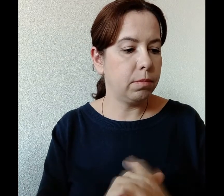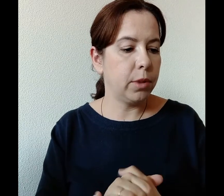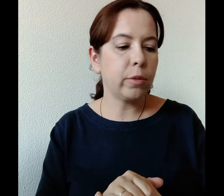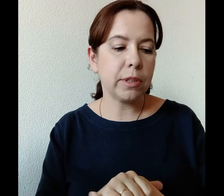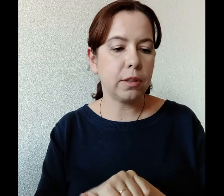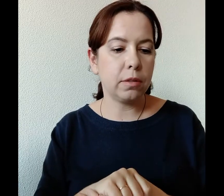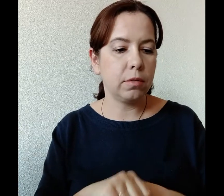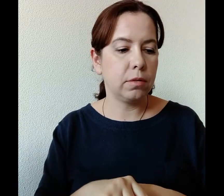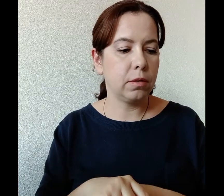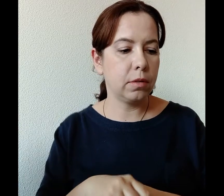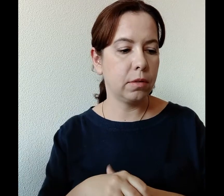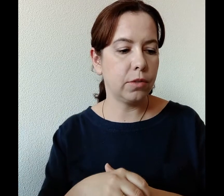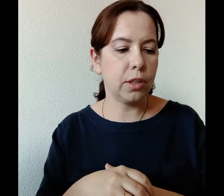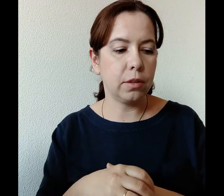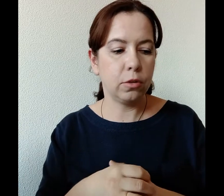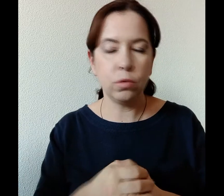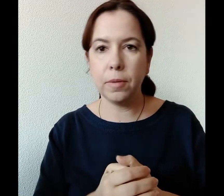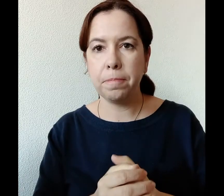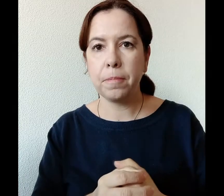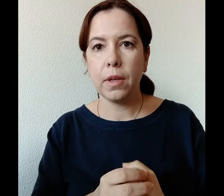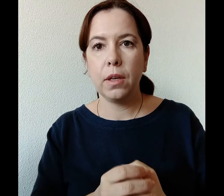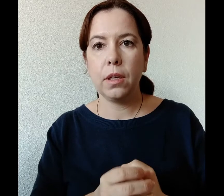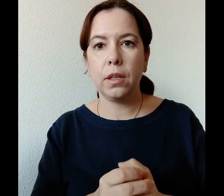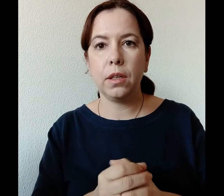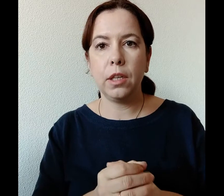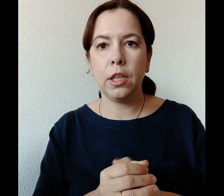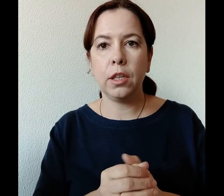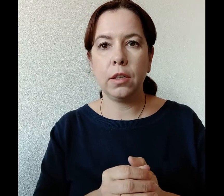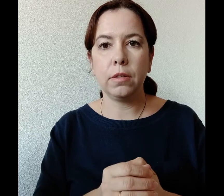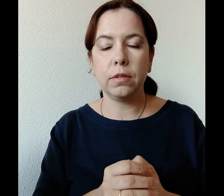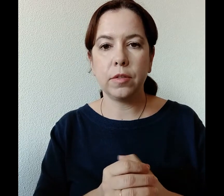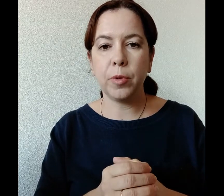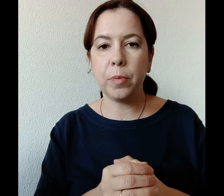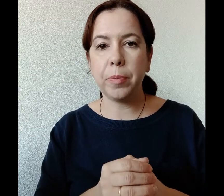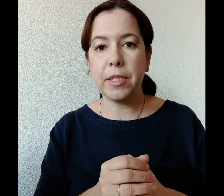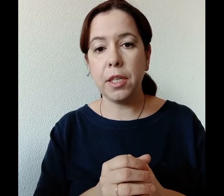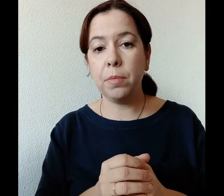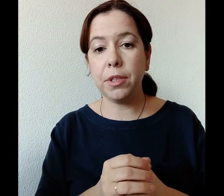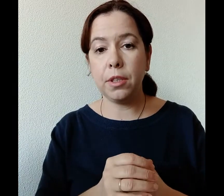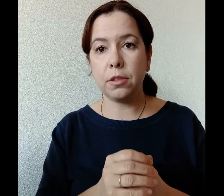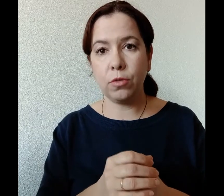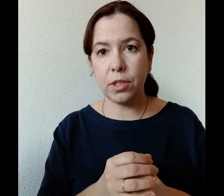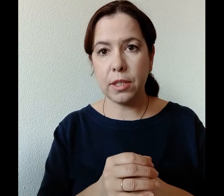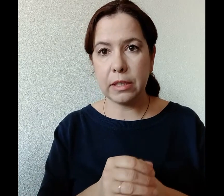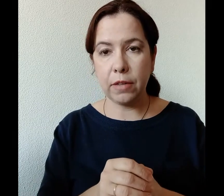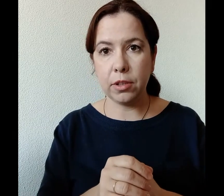Ирмос этот взят оттуда, и вспомнить про Моисея и питье, слово здесь оставить.